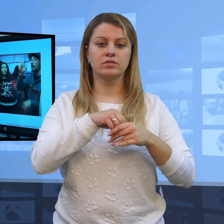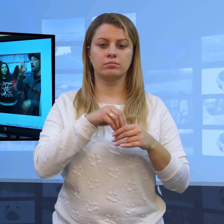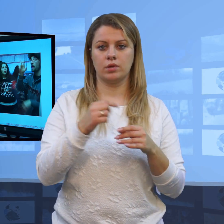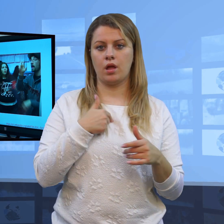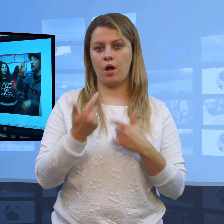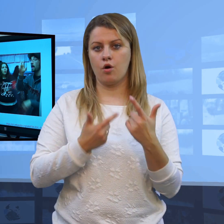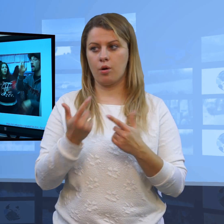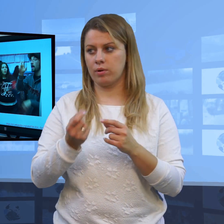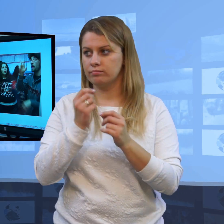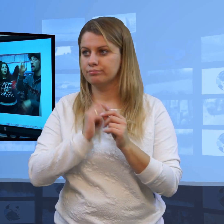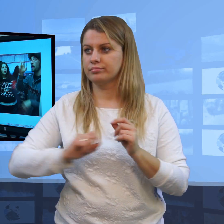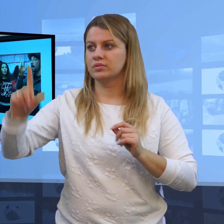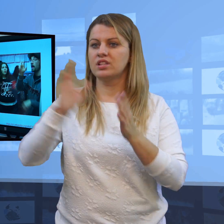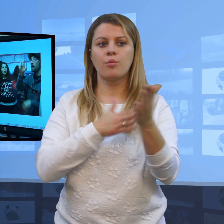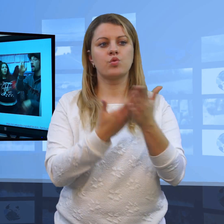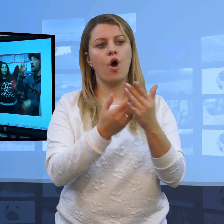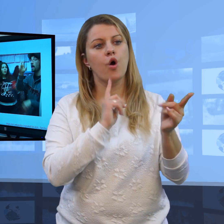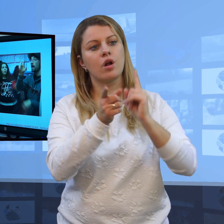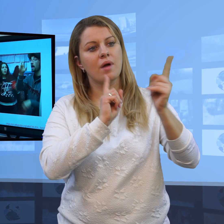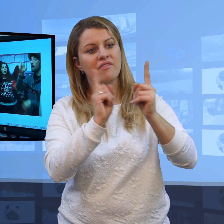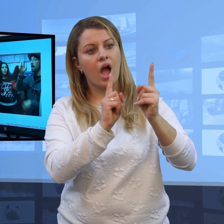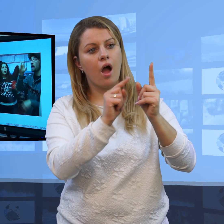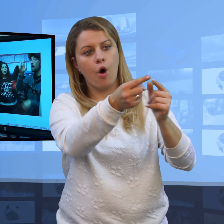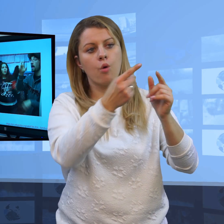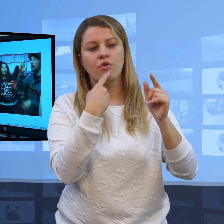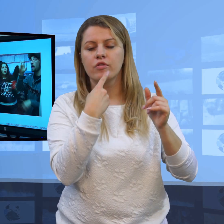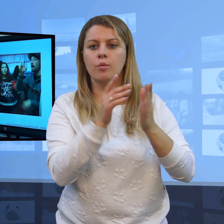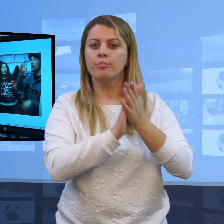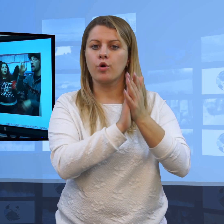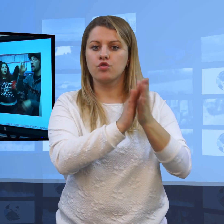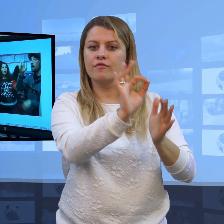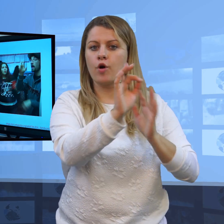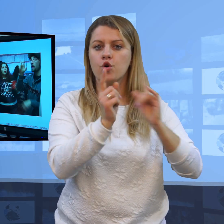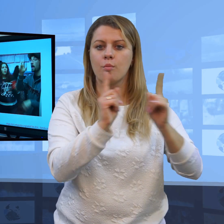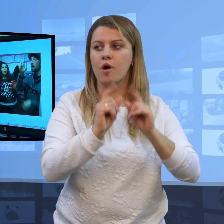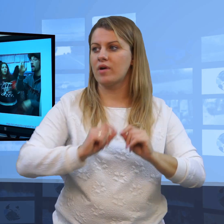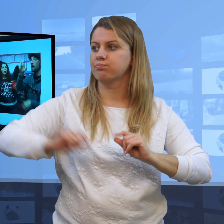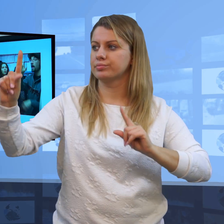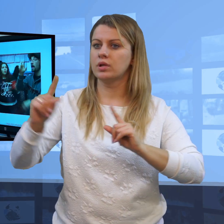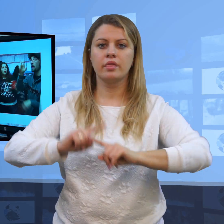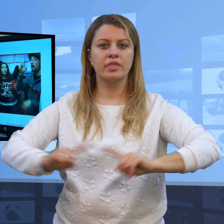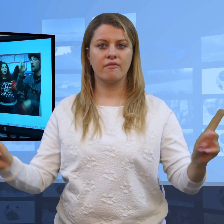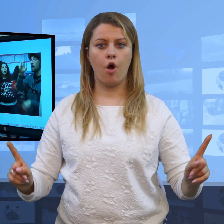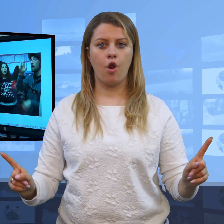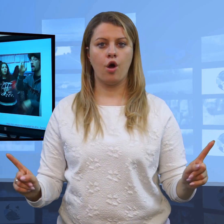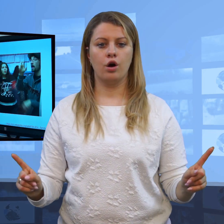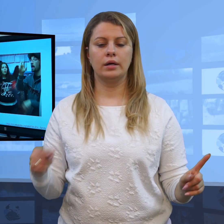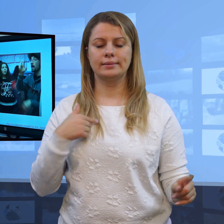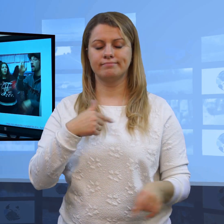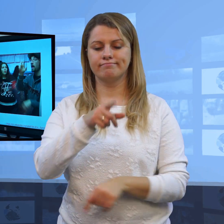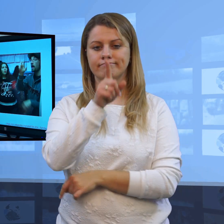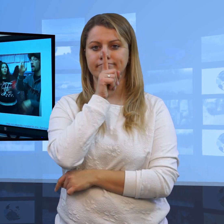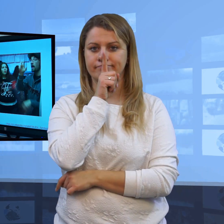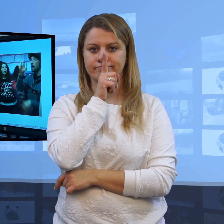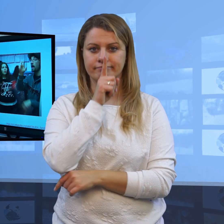tego, jeżeli ktoś nam powiedział, że nie wolno, że nie możemy tego zabrać. Jeżeli rozmawiamy z kimś,